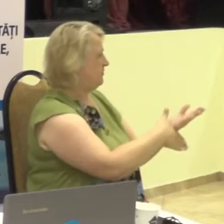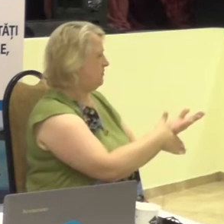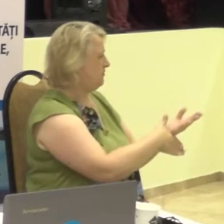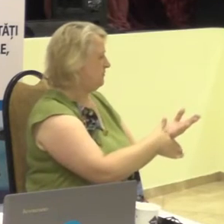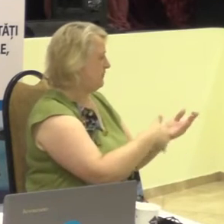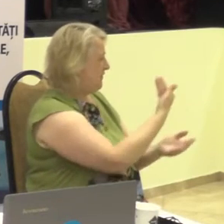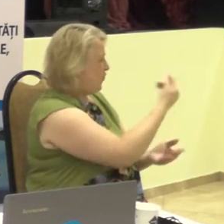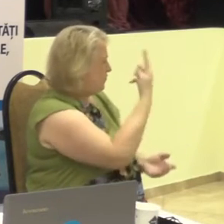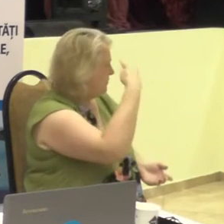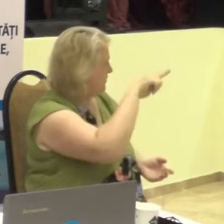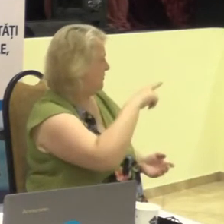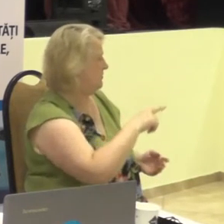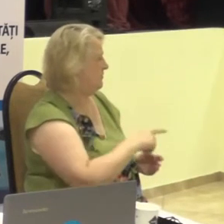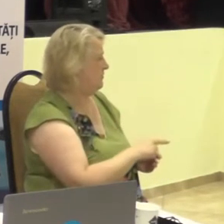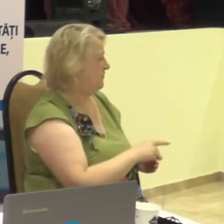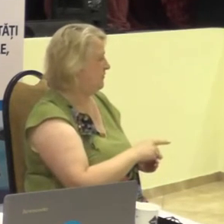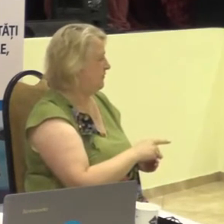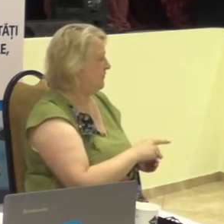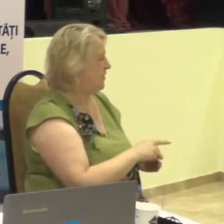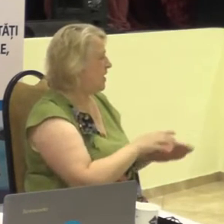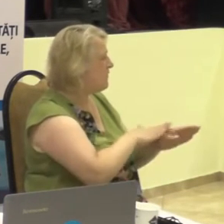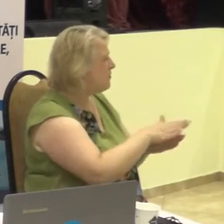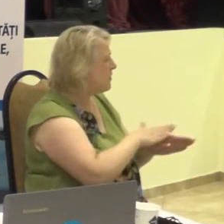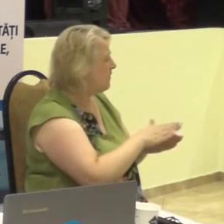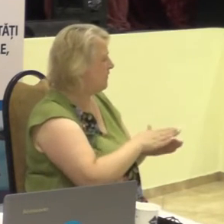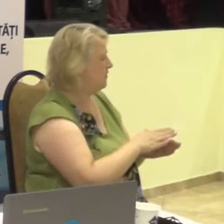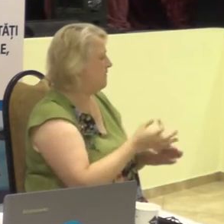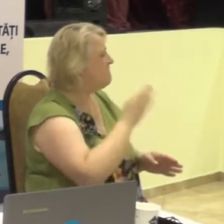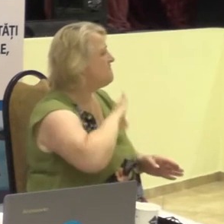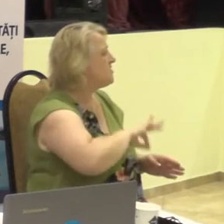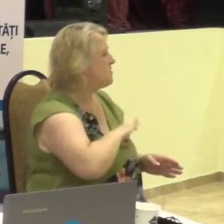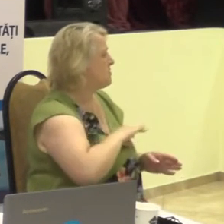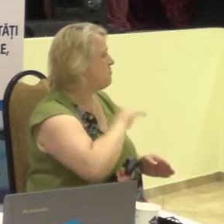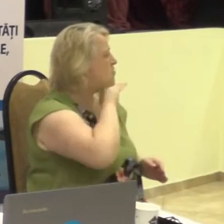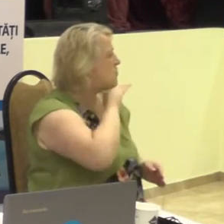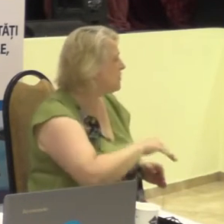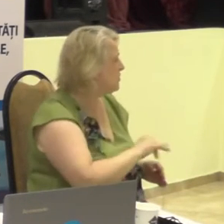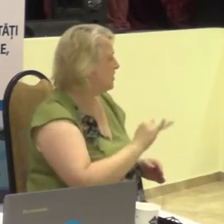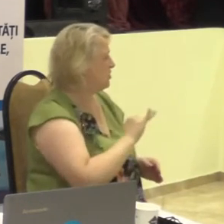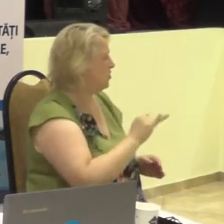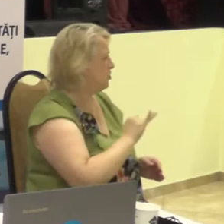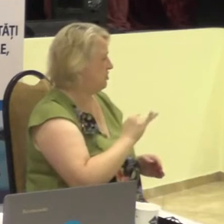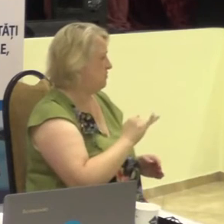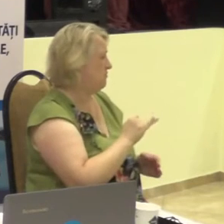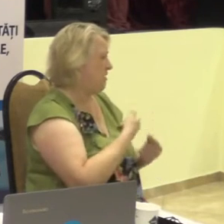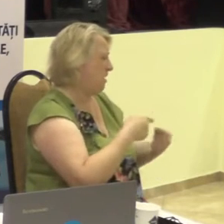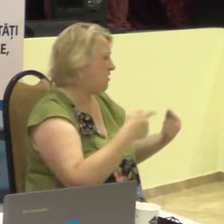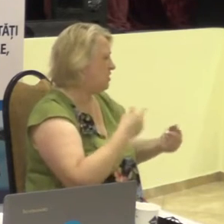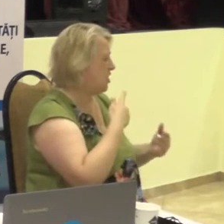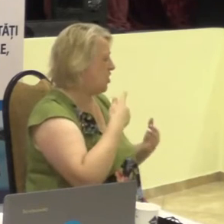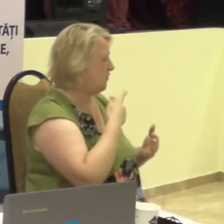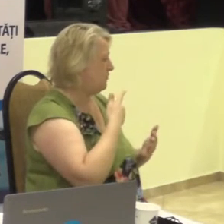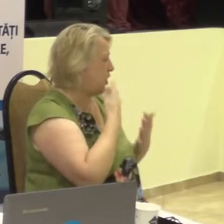inițiativă, satisfacerea interesurilor profesionale și de amături în diferite